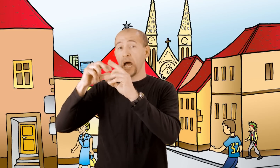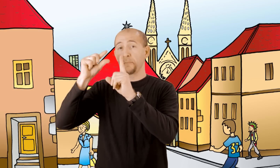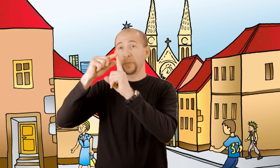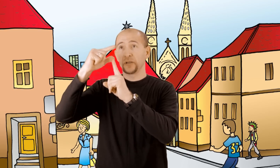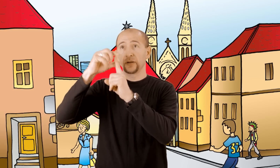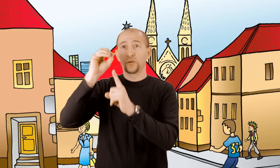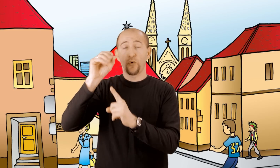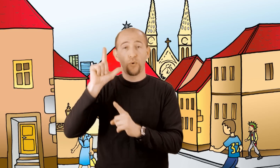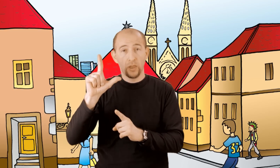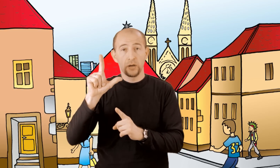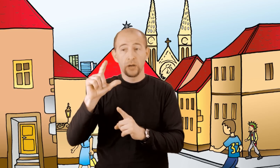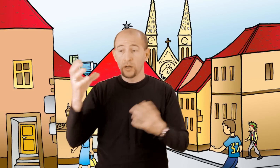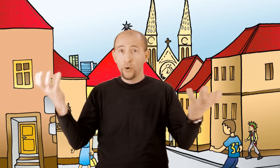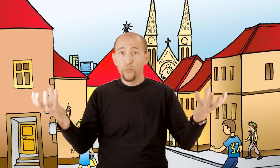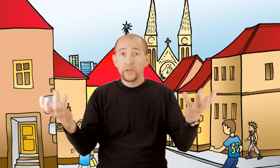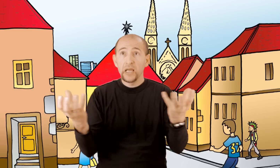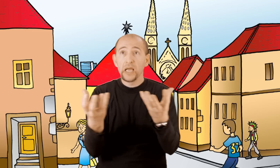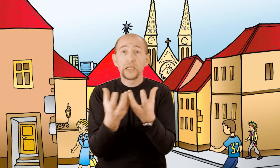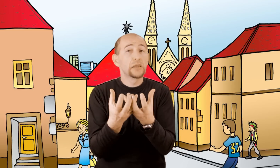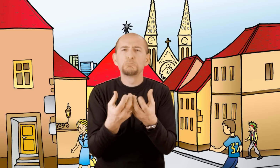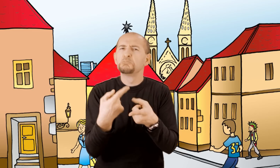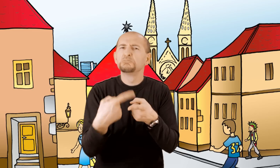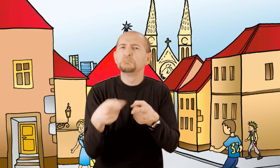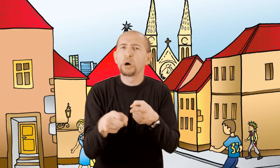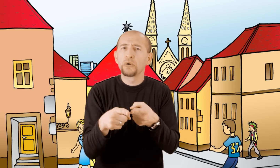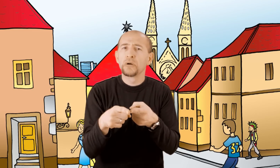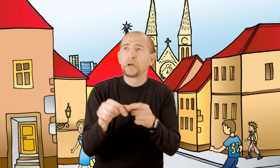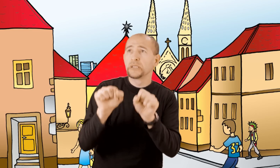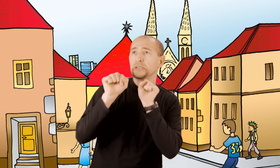Ujedini se gradec s kaptulom u obrani od požara.